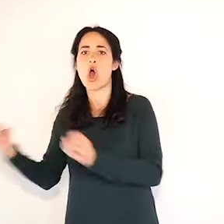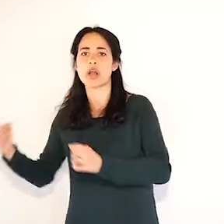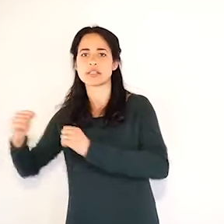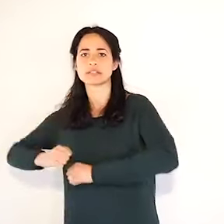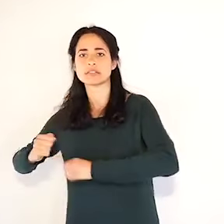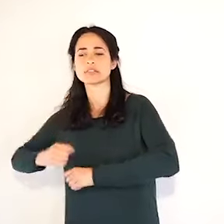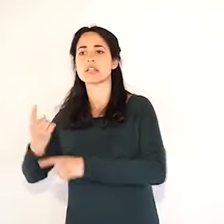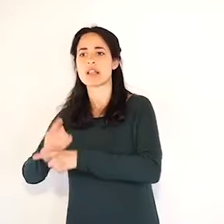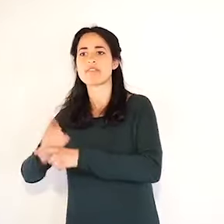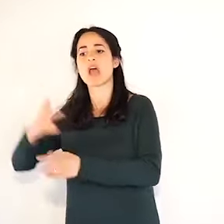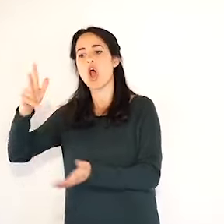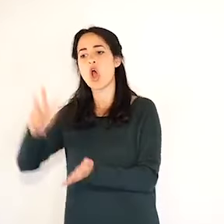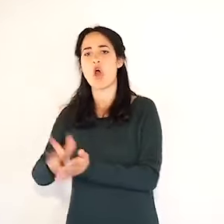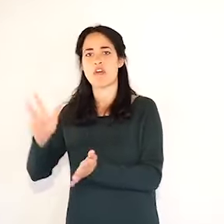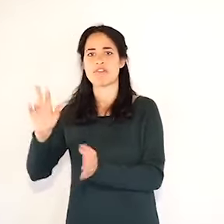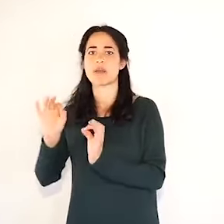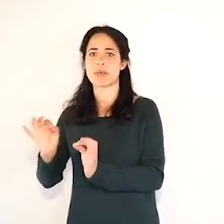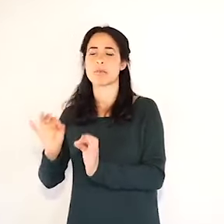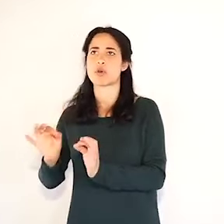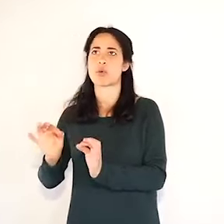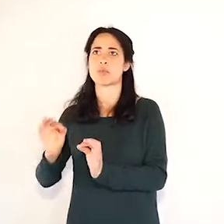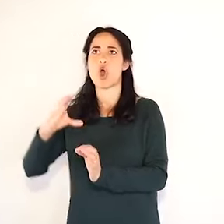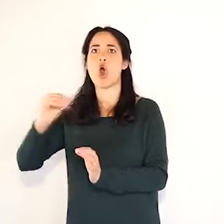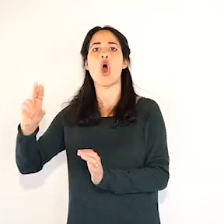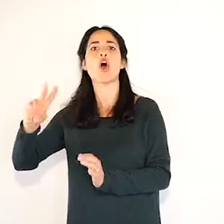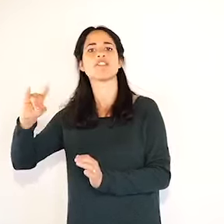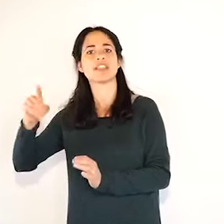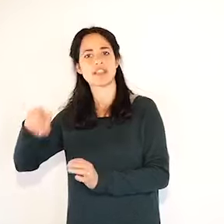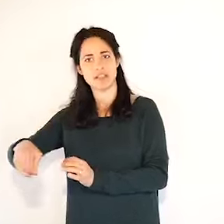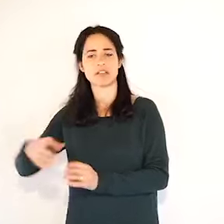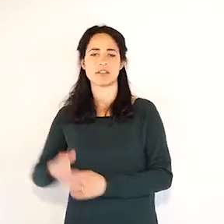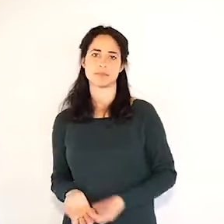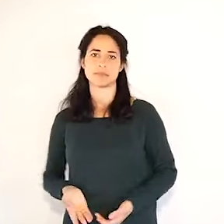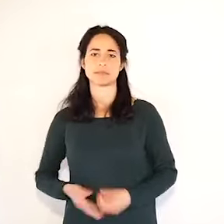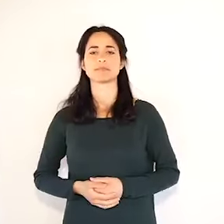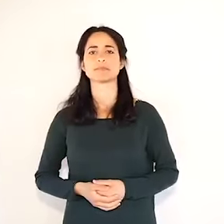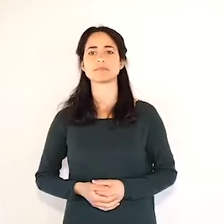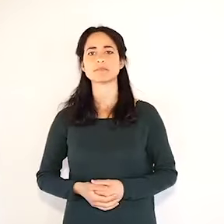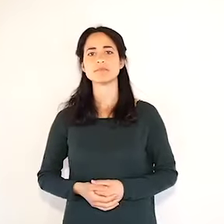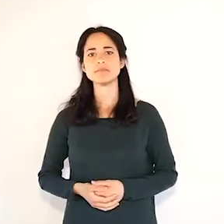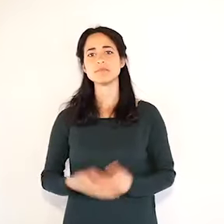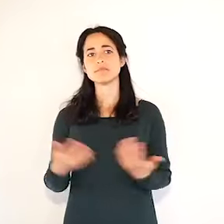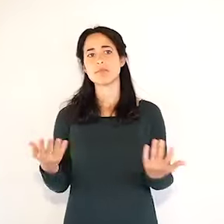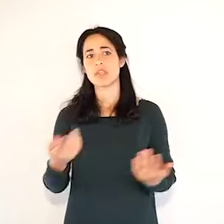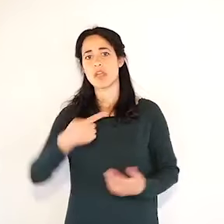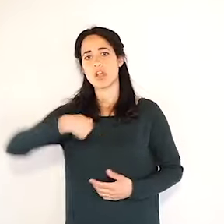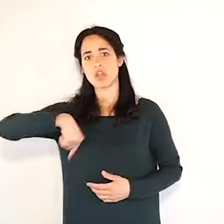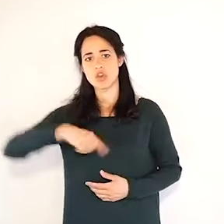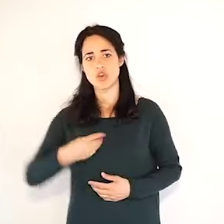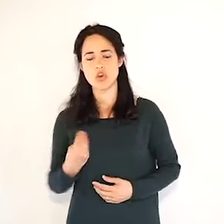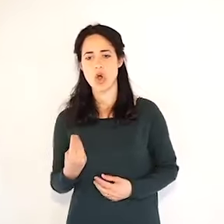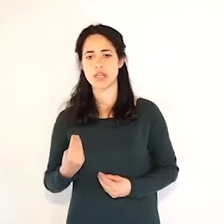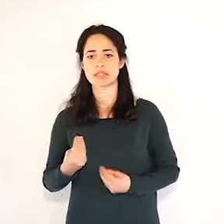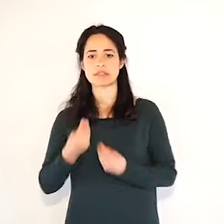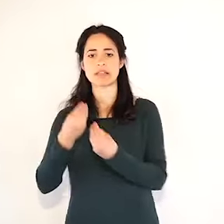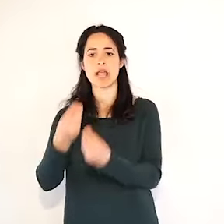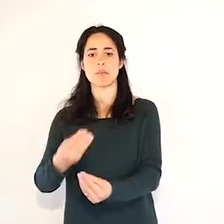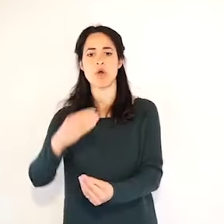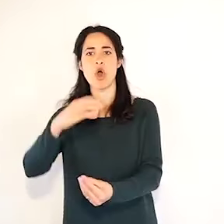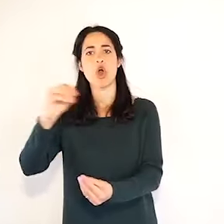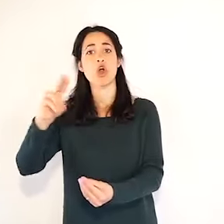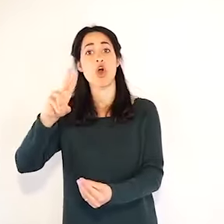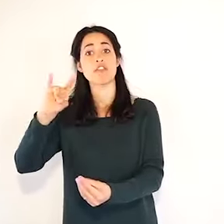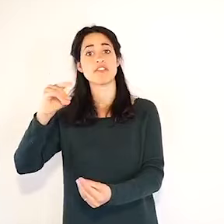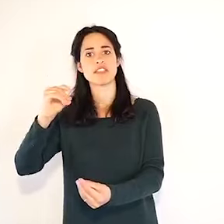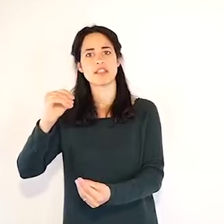malattia. Segnalo anche che comunque noi attribuiamo decessi Covid pur sapendo che poi questi decessi